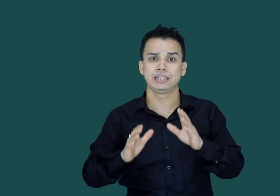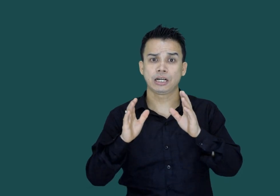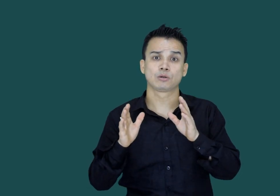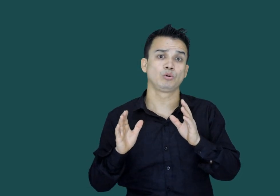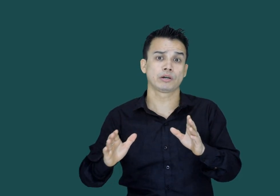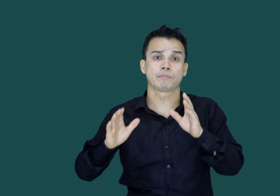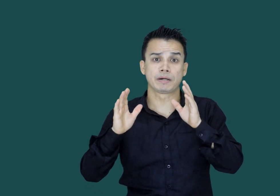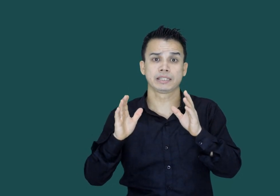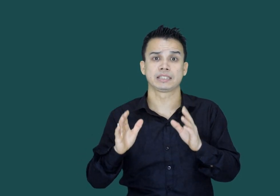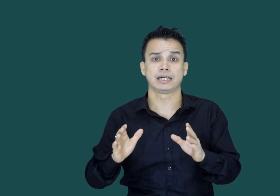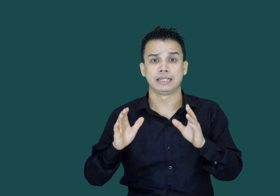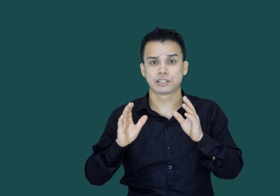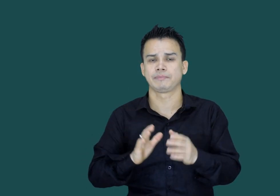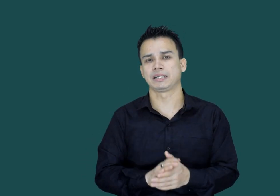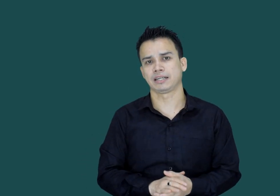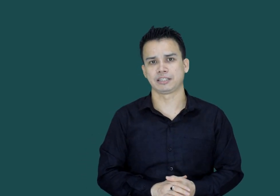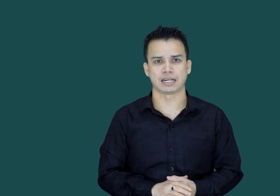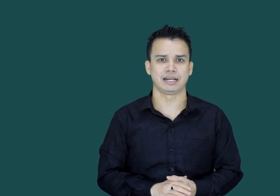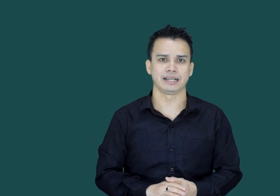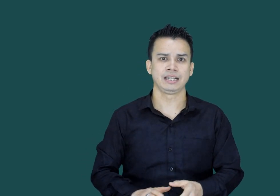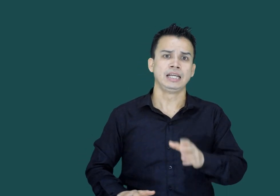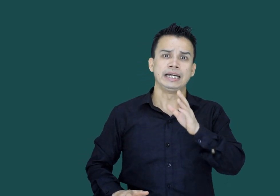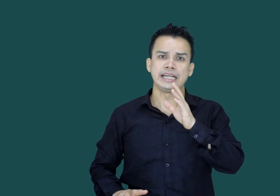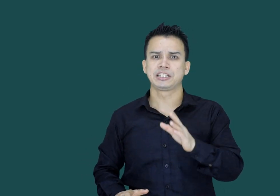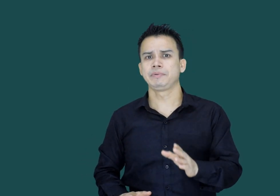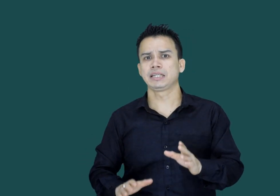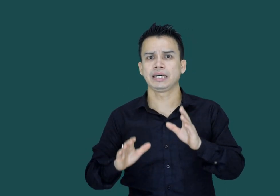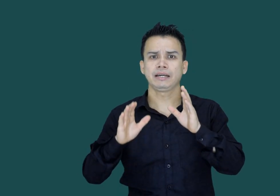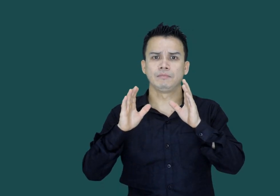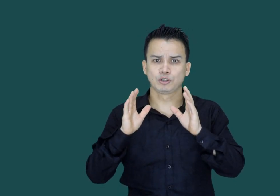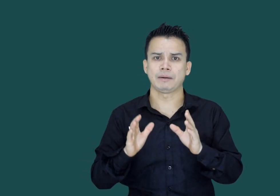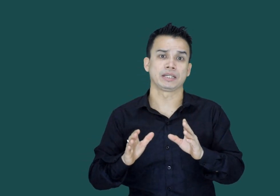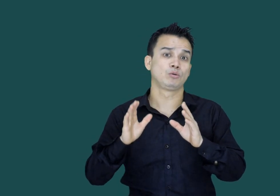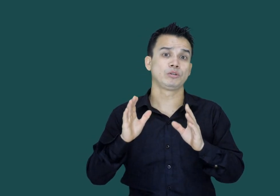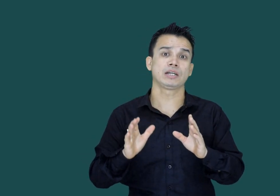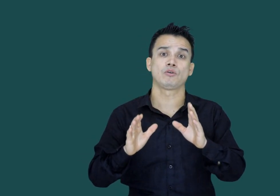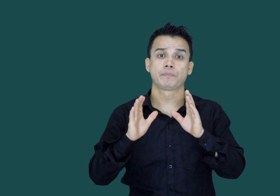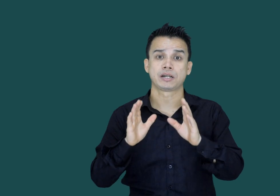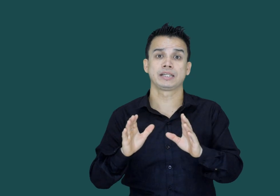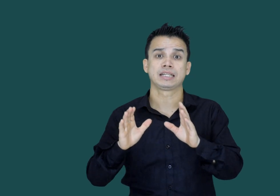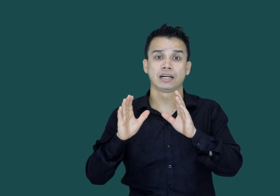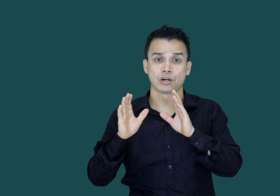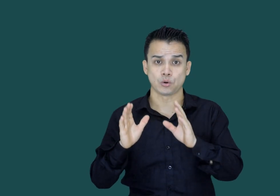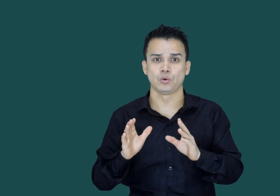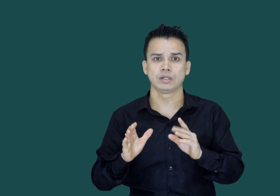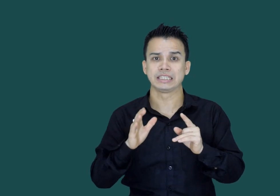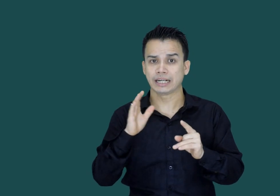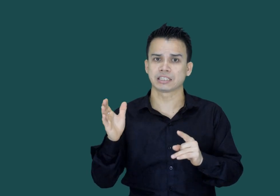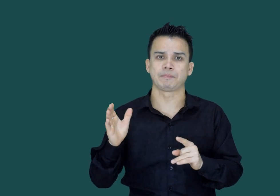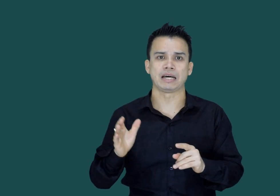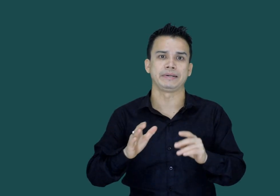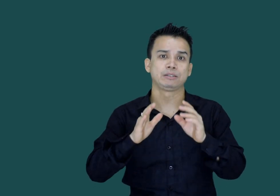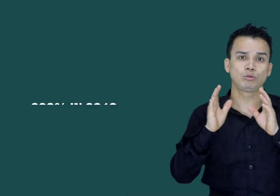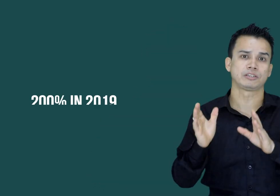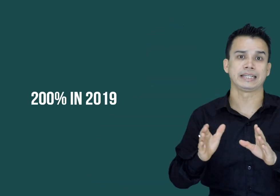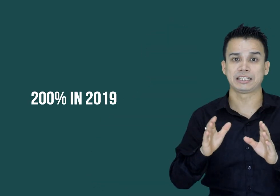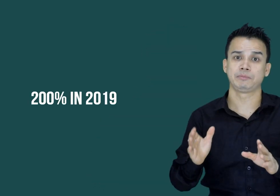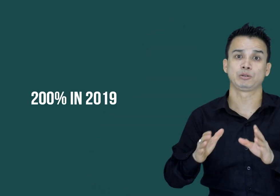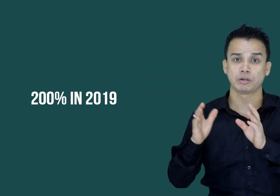جہاں کوریر اور پرسلز کا استعمال کیا جا رہا ہے ان سی بھی کے مطابق کوریر اور پرسلز کا رول درگ سپلائے میں 2019 میں 200